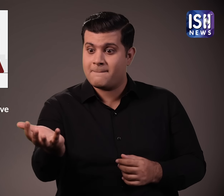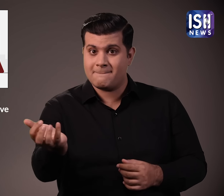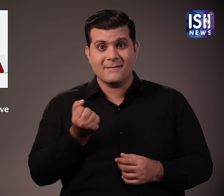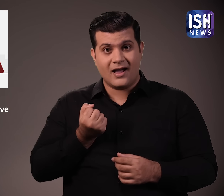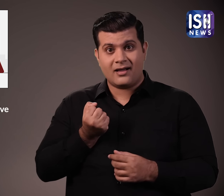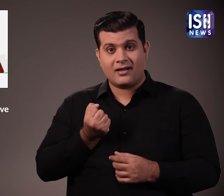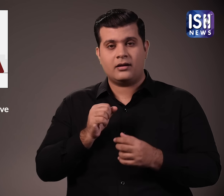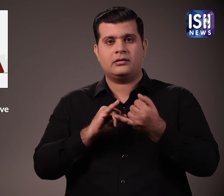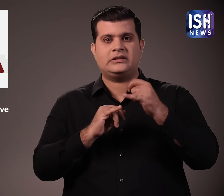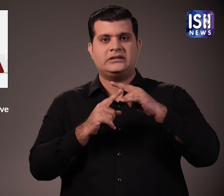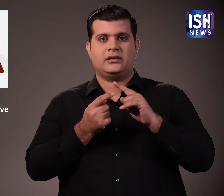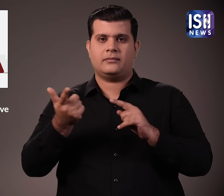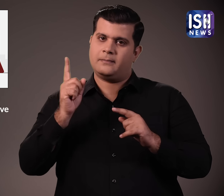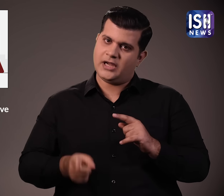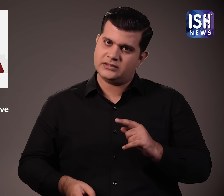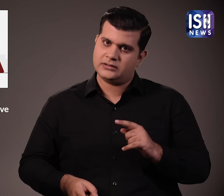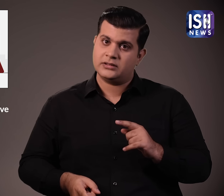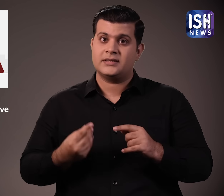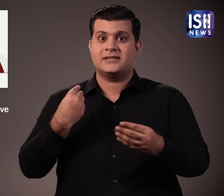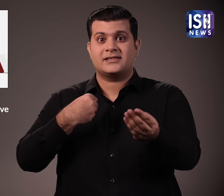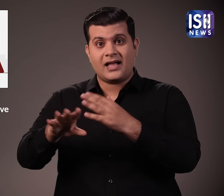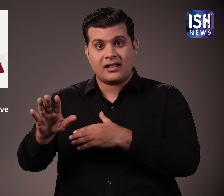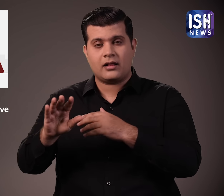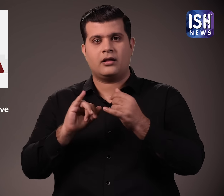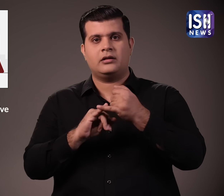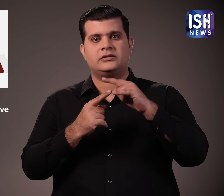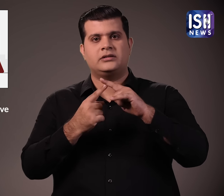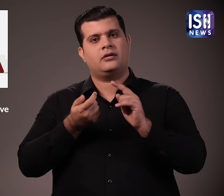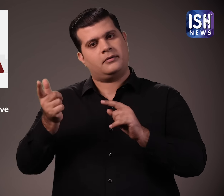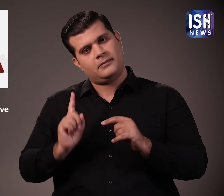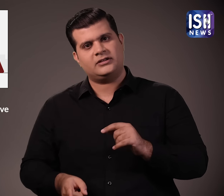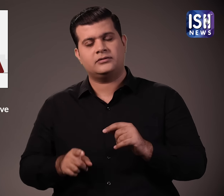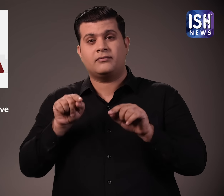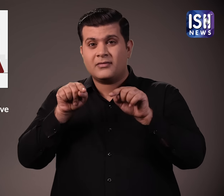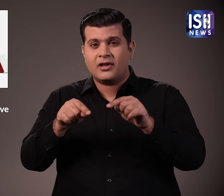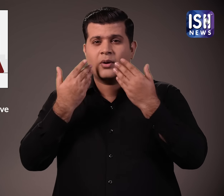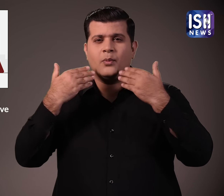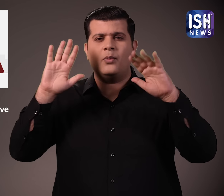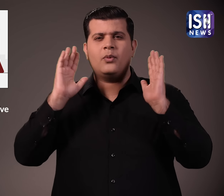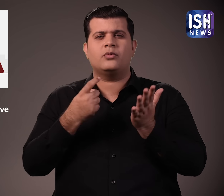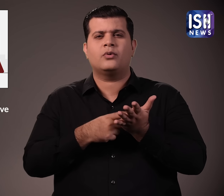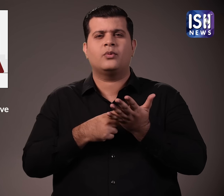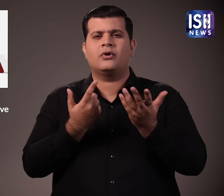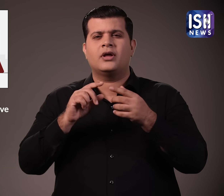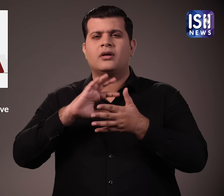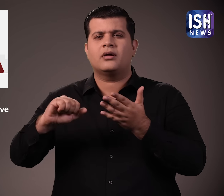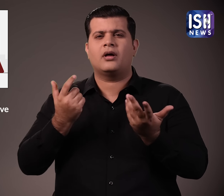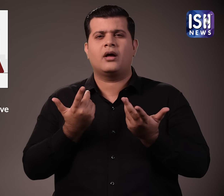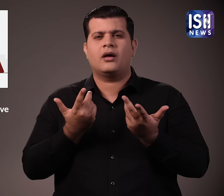जब शेर खरीदे जाते हैं तो स्टी का बुक्तान करना होता है और जब शेर बेचे जाते हैं तो भी स्टी का बुक्तान करना होता है पहले शेरो की